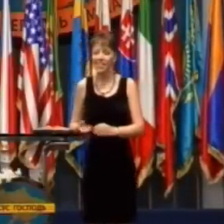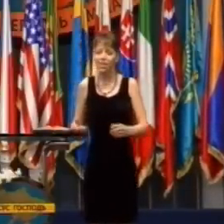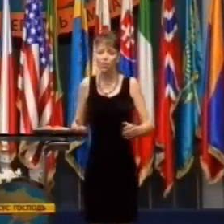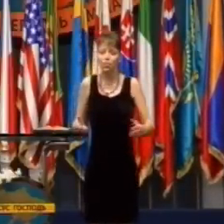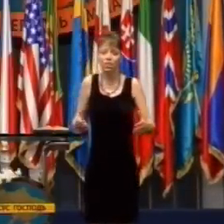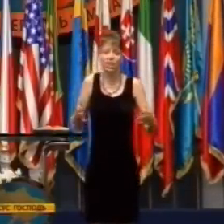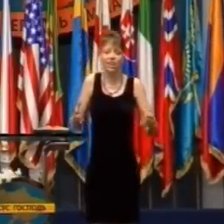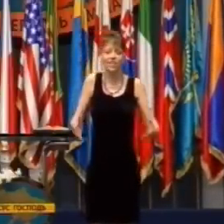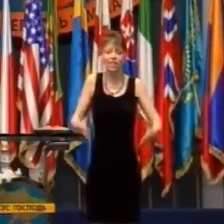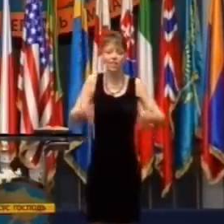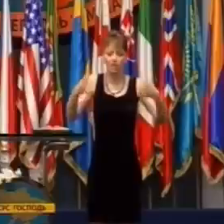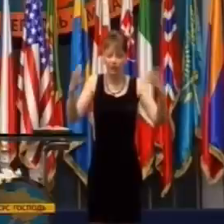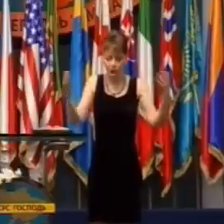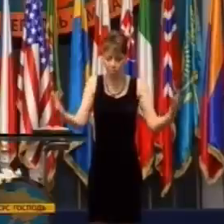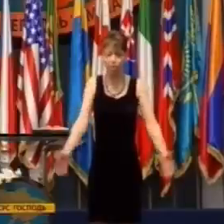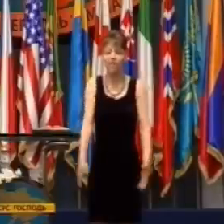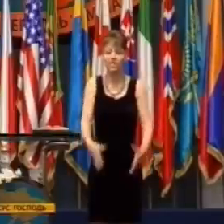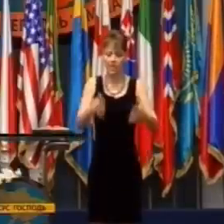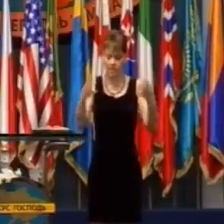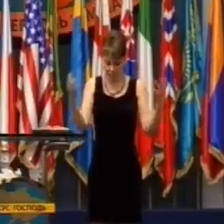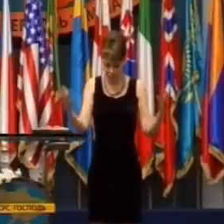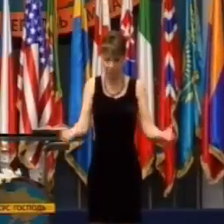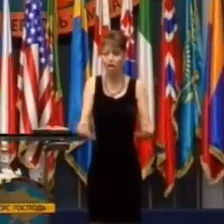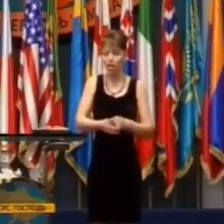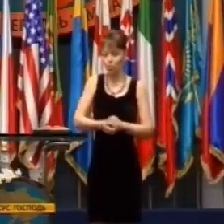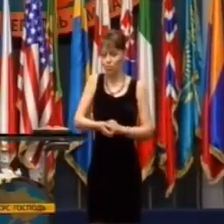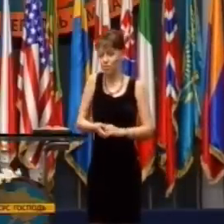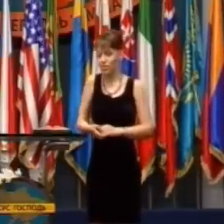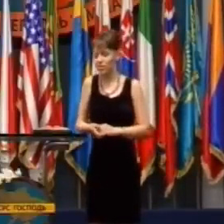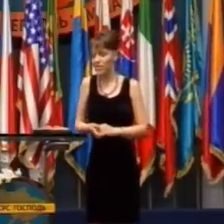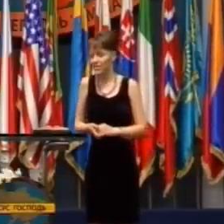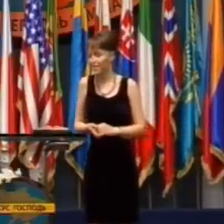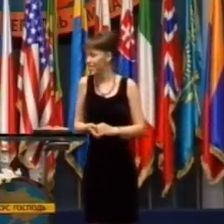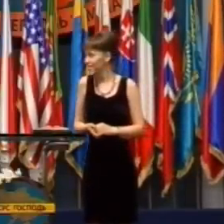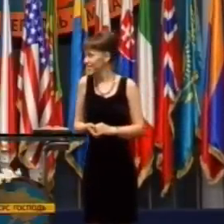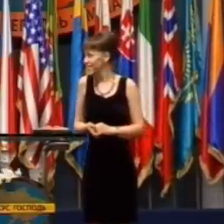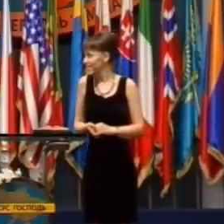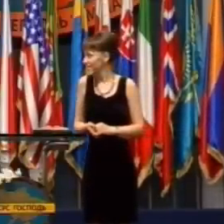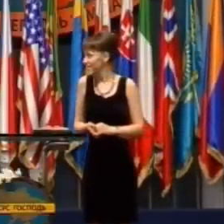Alebo tam píšu ľudia, ktorí chcú byť vytrénovaní v uzdraveniu.